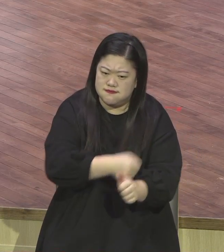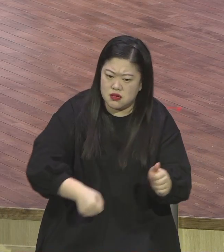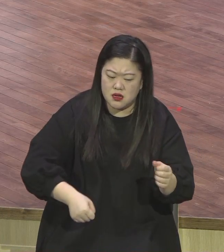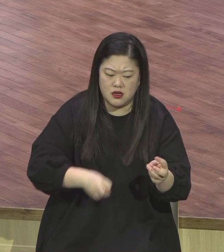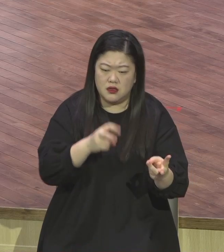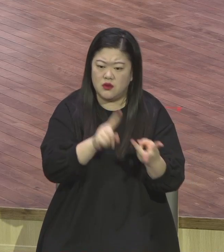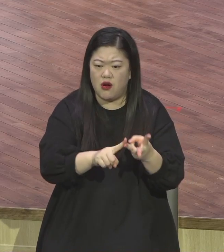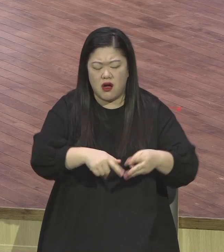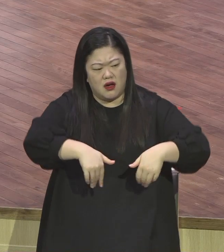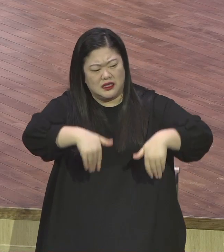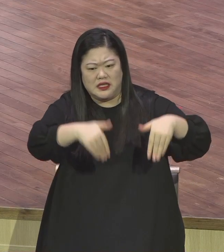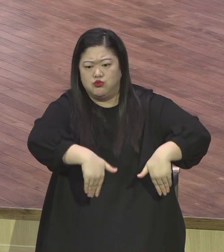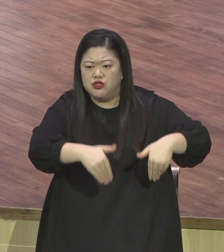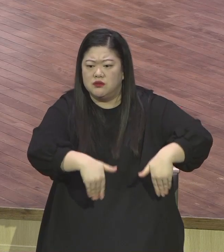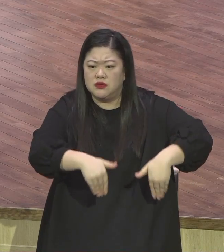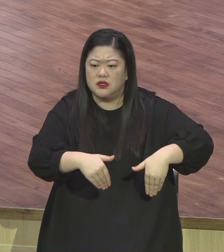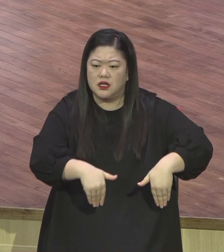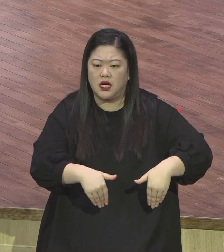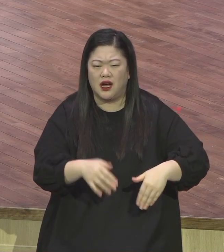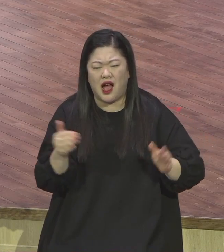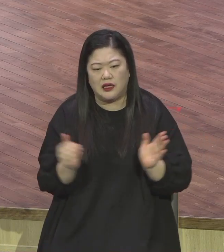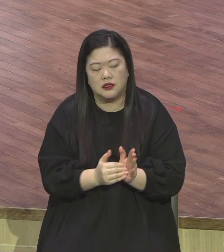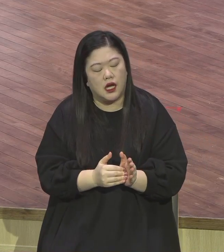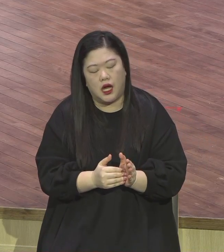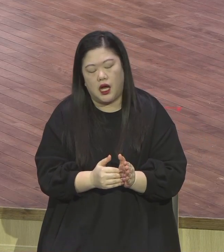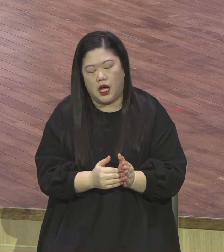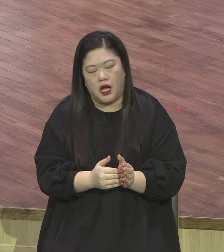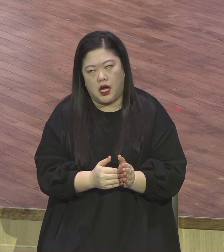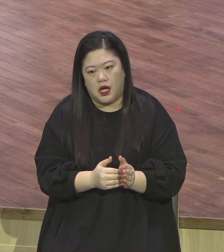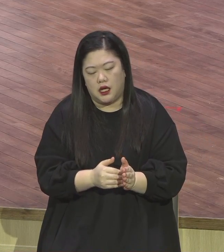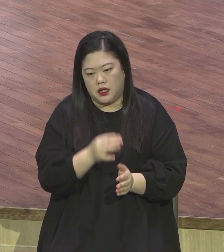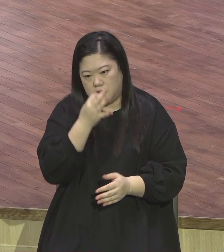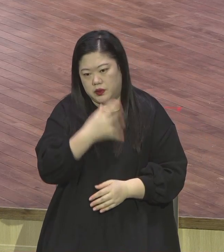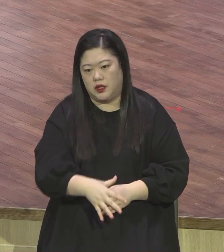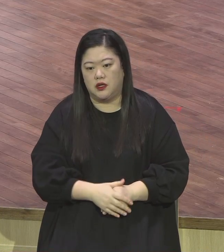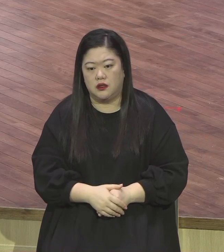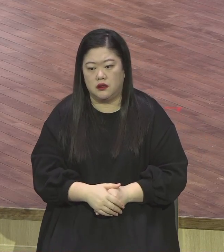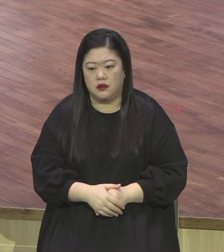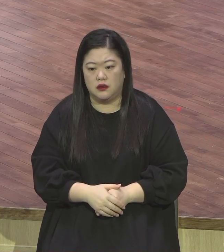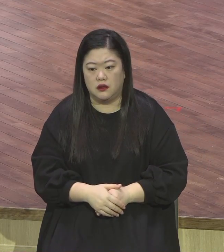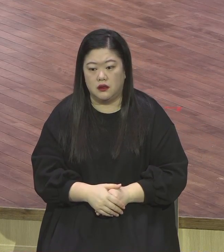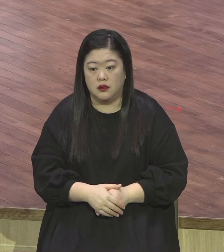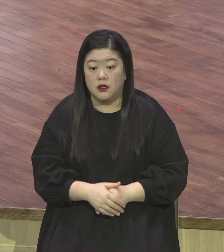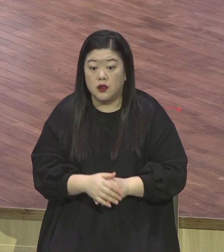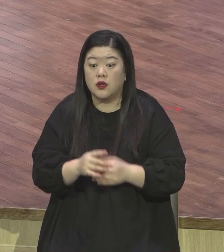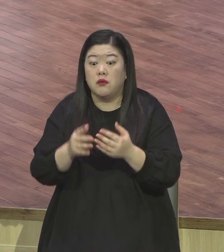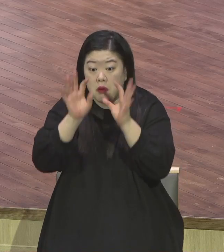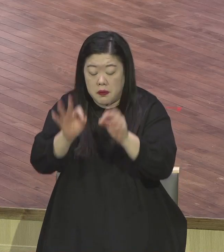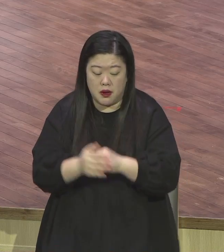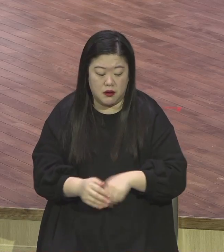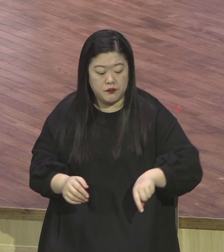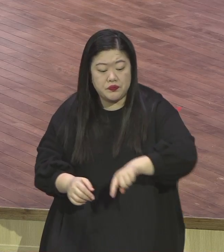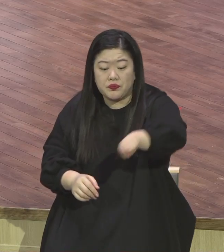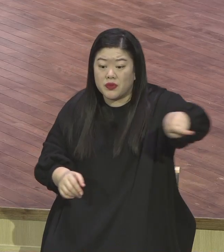그러니까 이 피해자들을 운동 잘 못하는 것도 상처인데 그것까지 그거를 인해 가지고